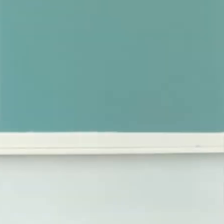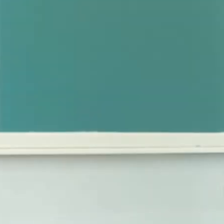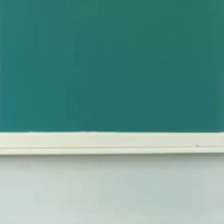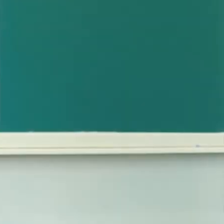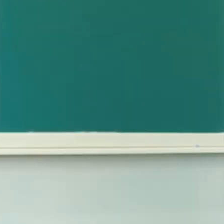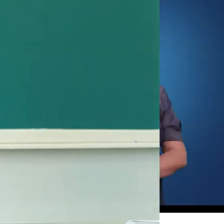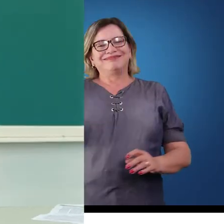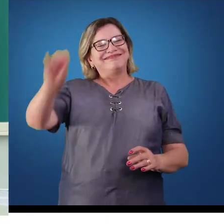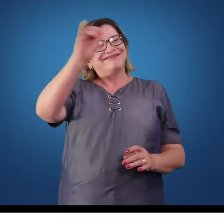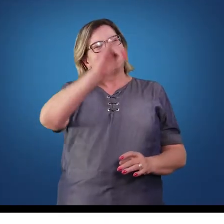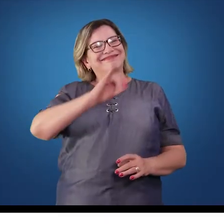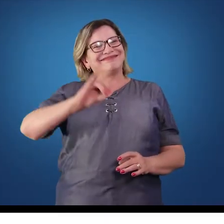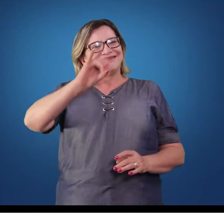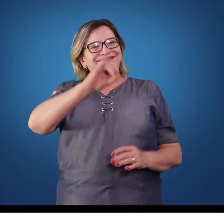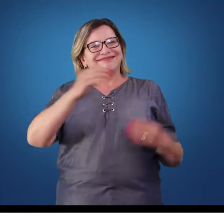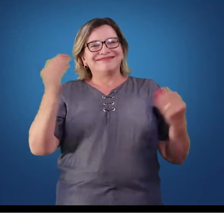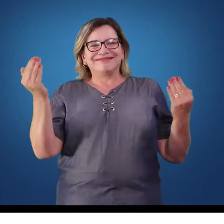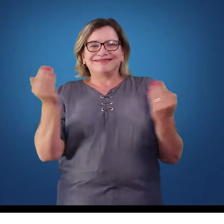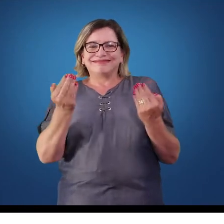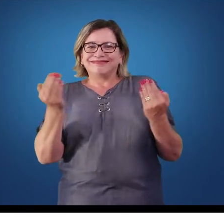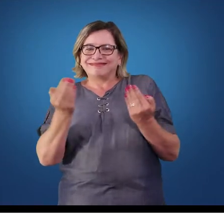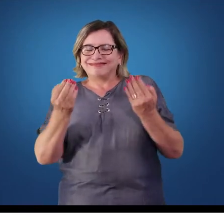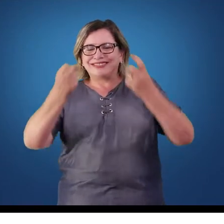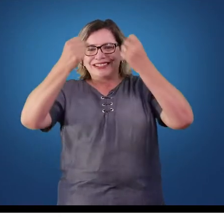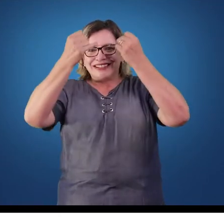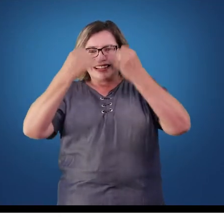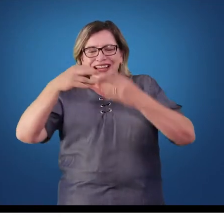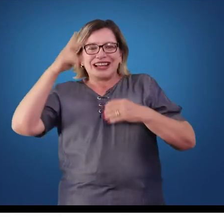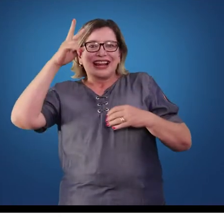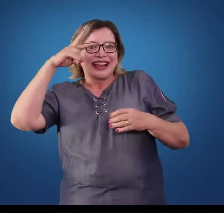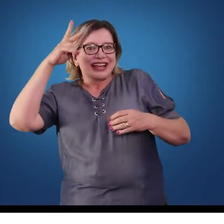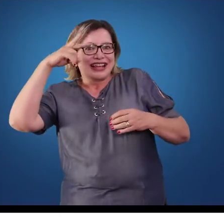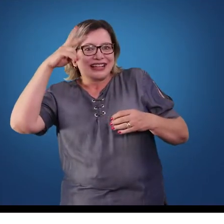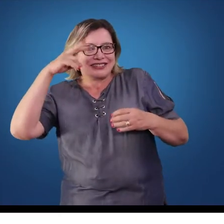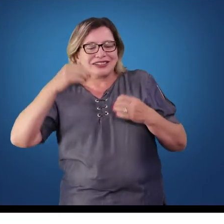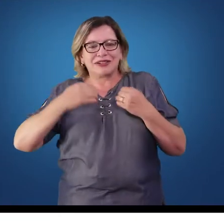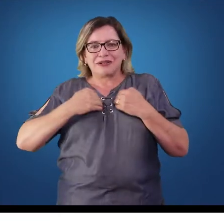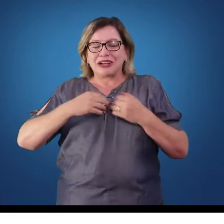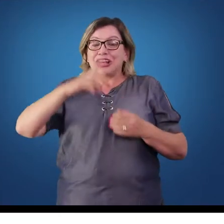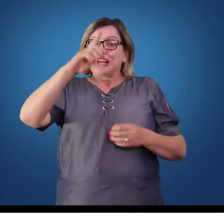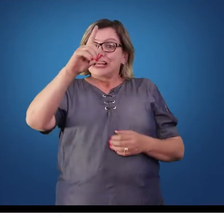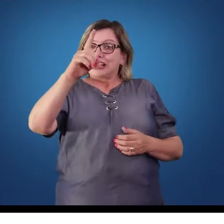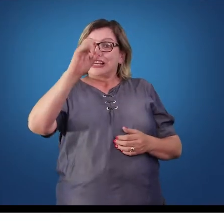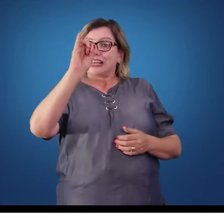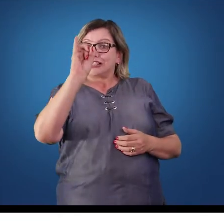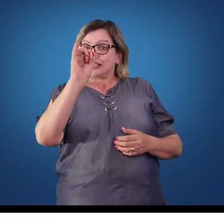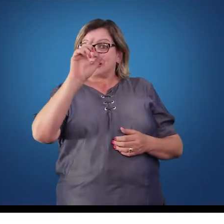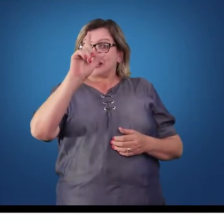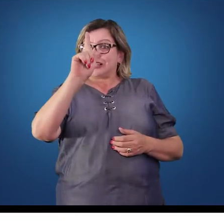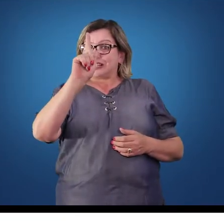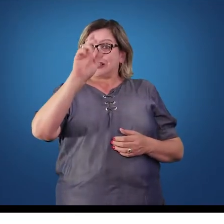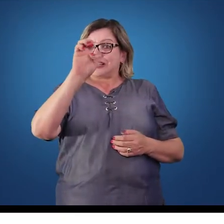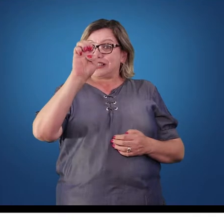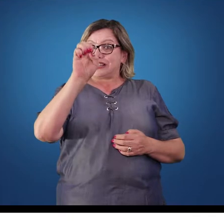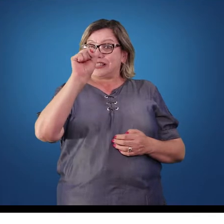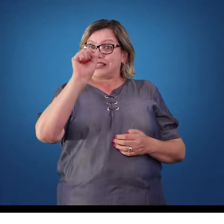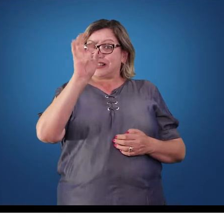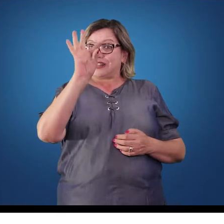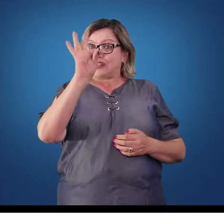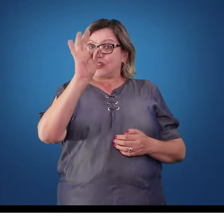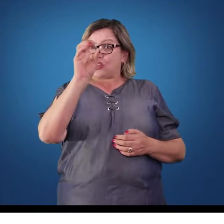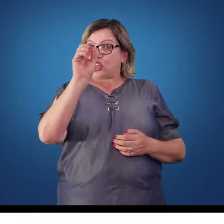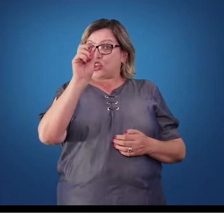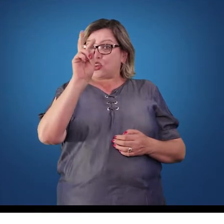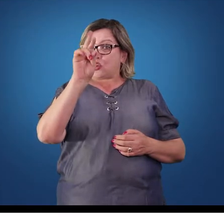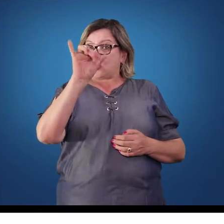Olá a todos, hoje faremos uma pequena revisão sobre o sistema digestório. Importante mencionar que a